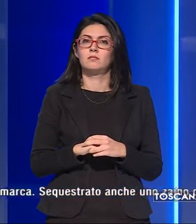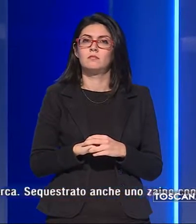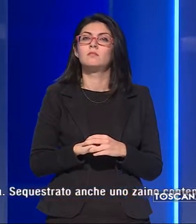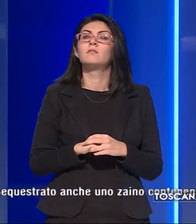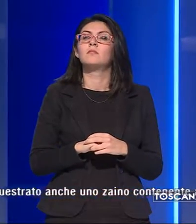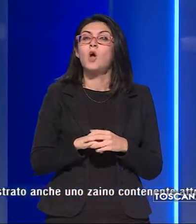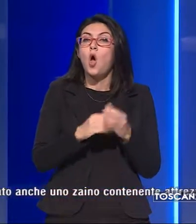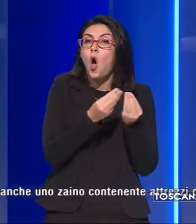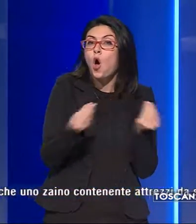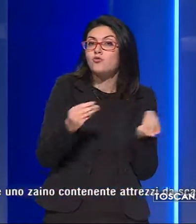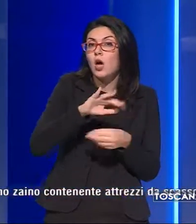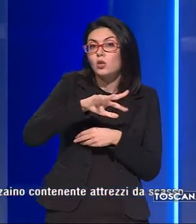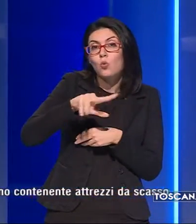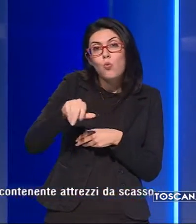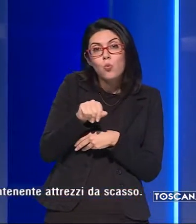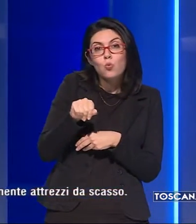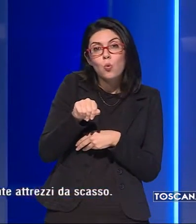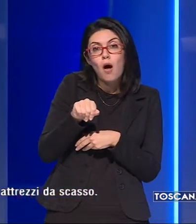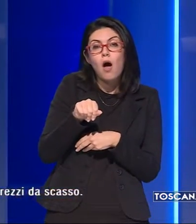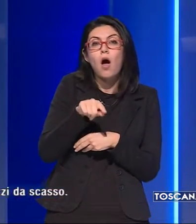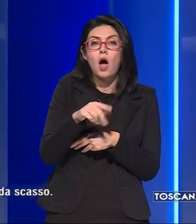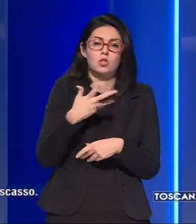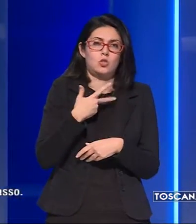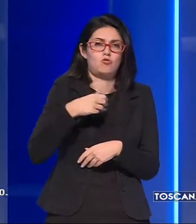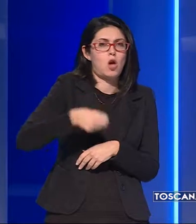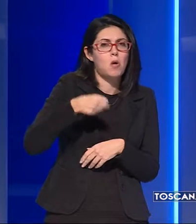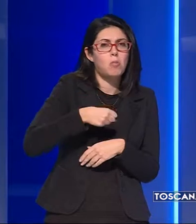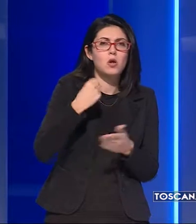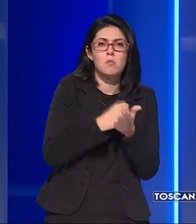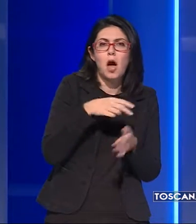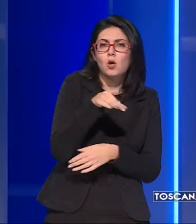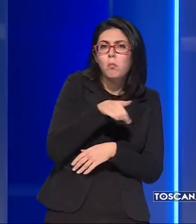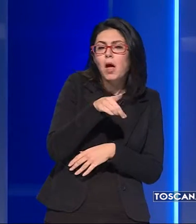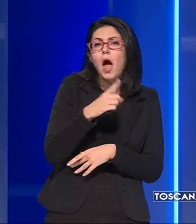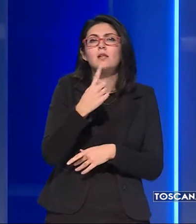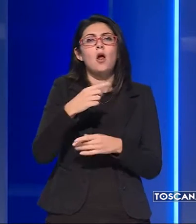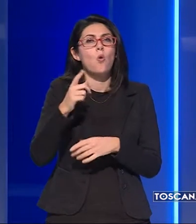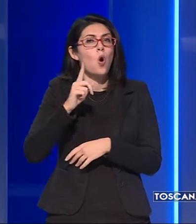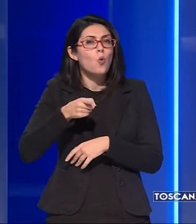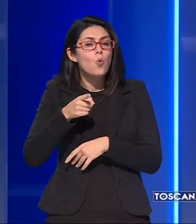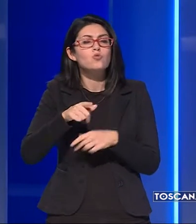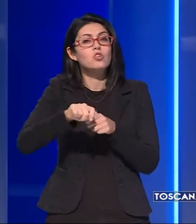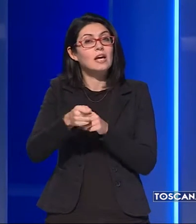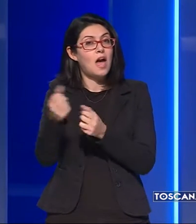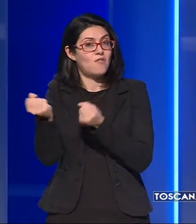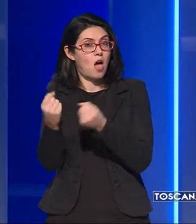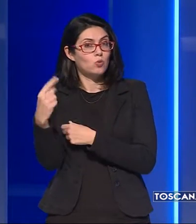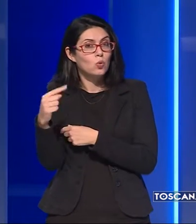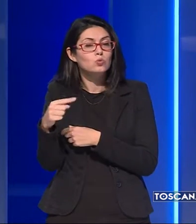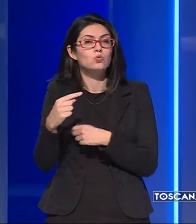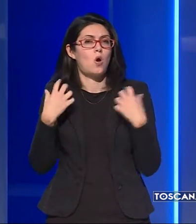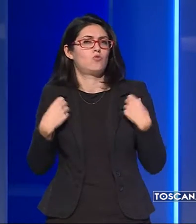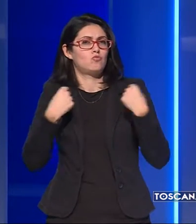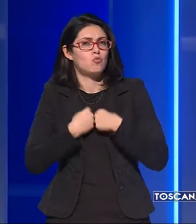Tra gli oggetti rubati trovati in possesso dei tre, borsi a marchio Prade, un a marchio Gucci, la chiave di accensione di un'auto,